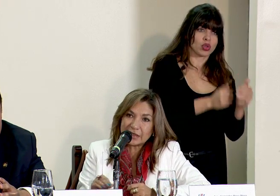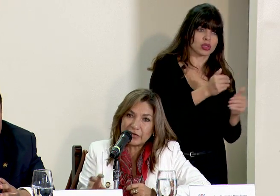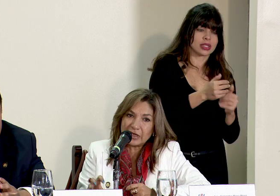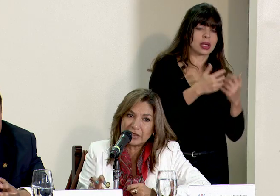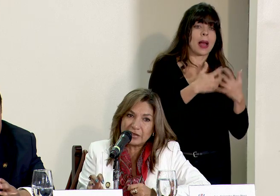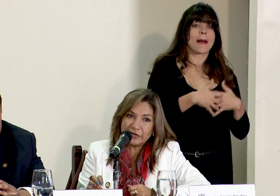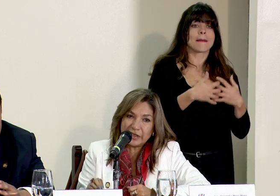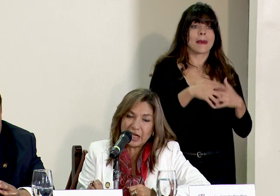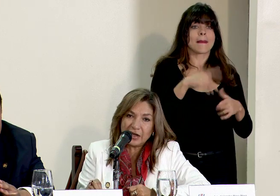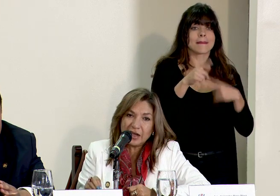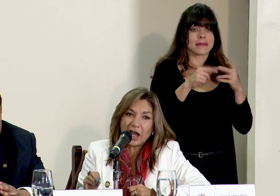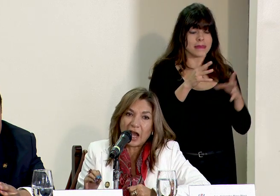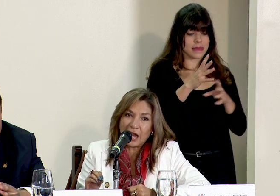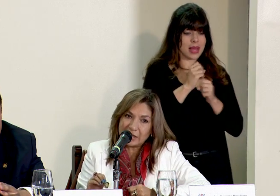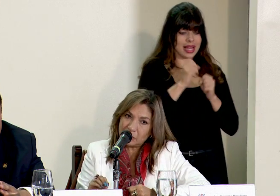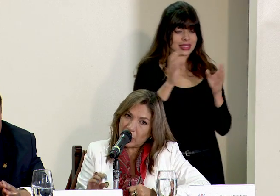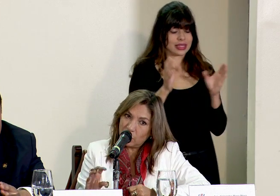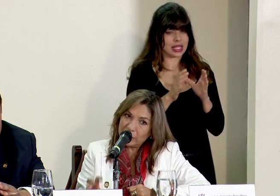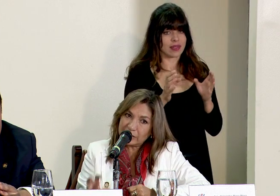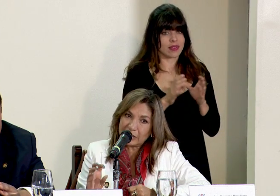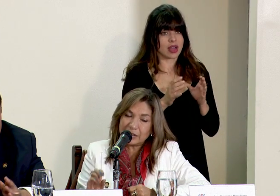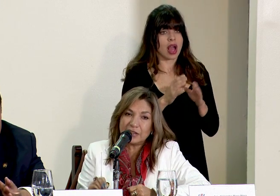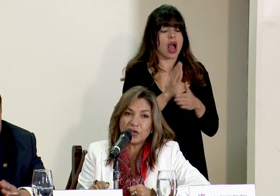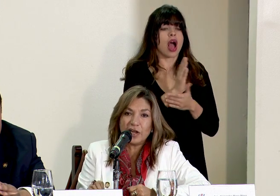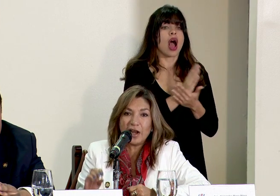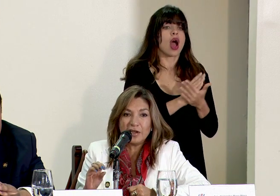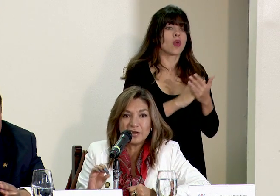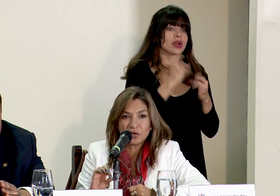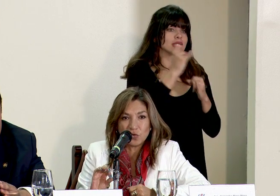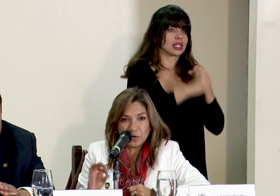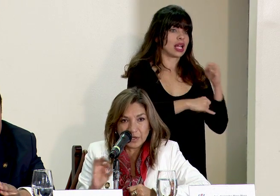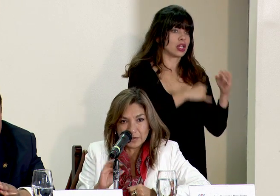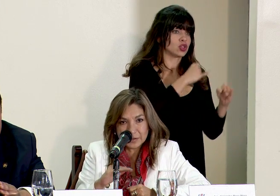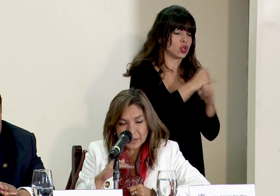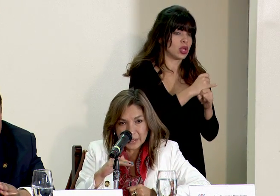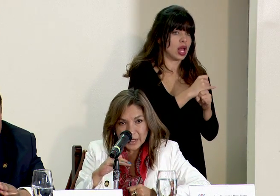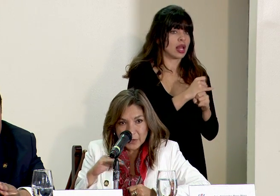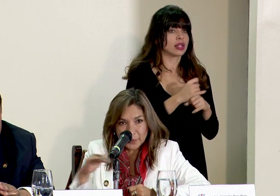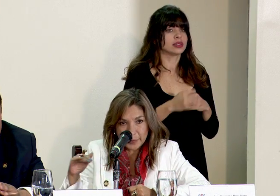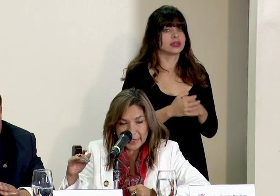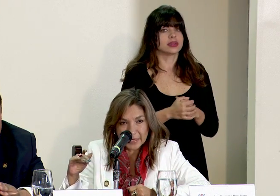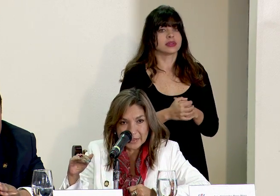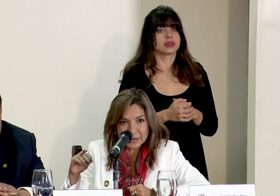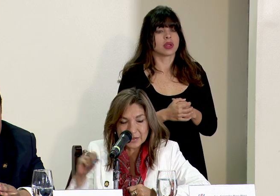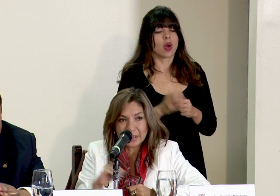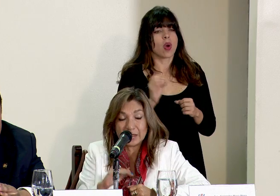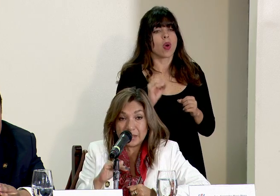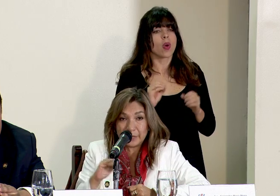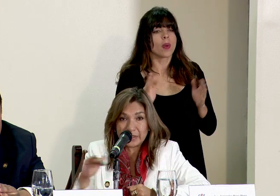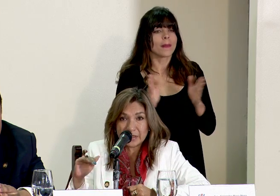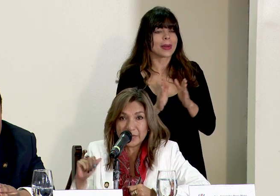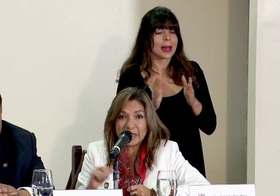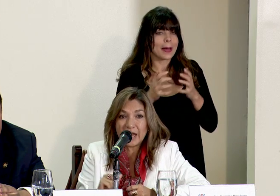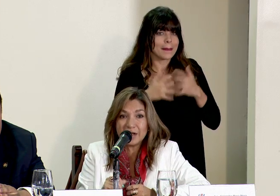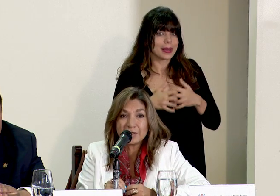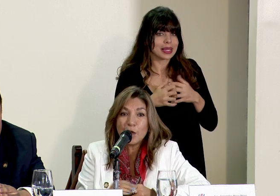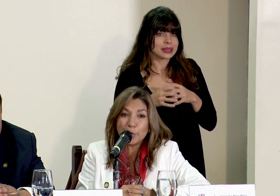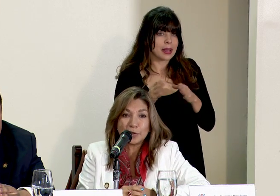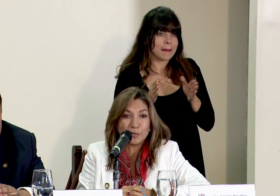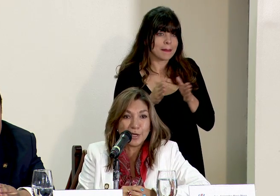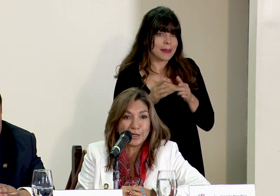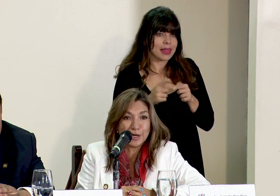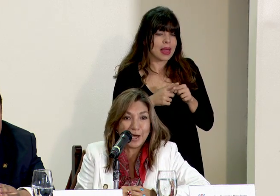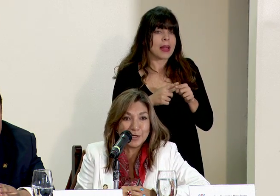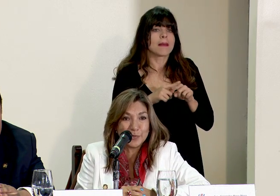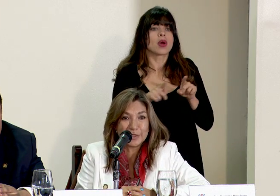empresas que se van a certificar hay unas transnacionales unas de pequeñas de empresas medianas